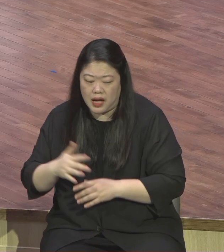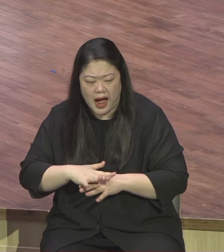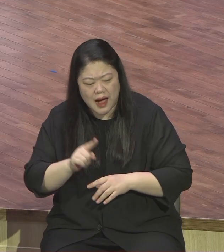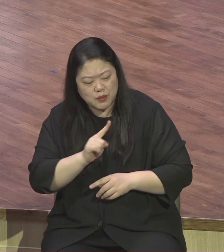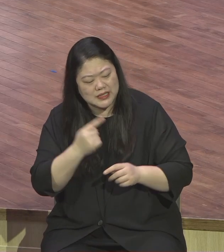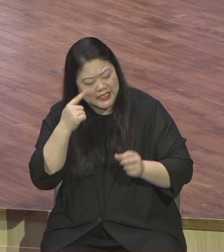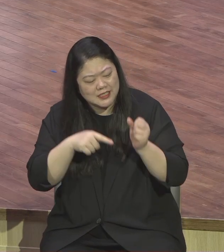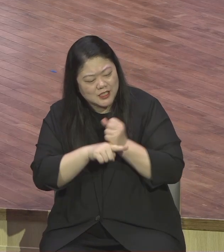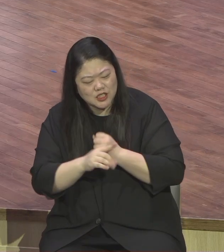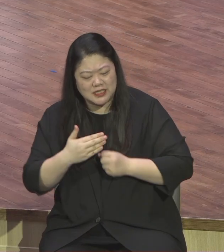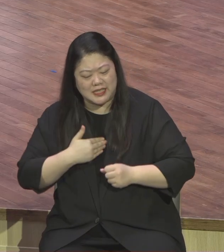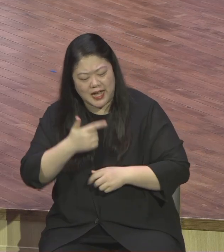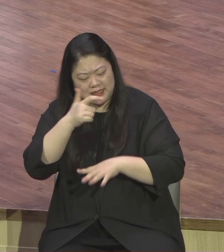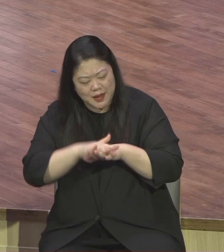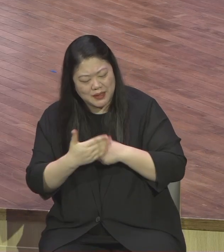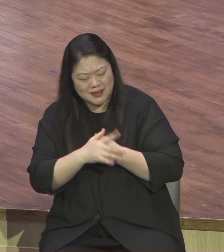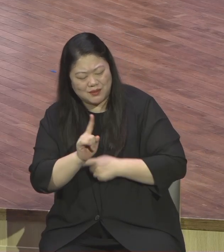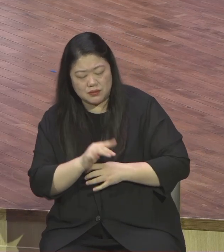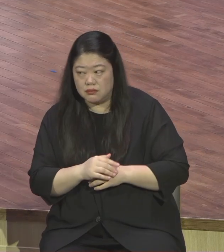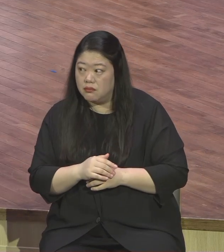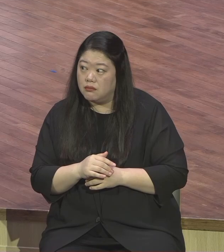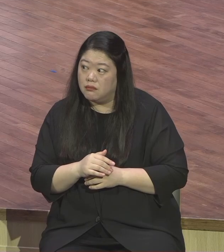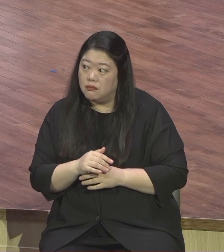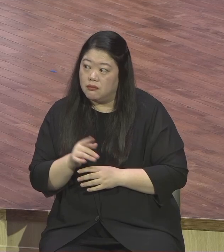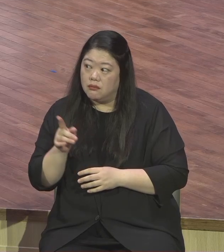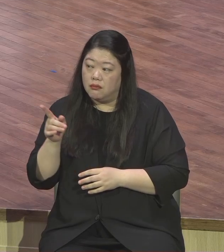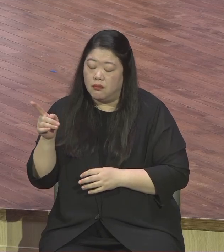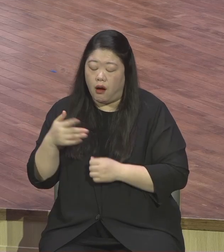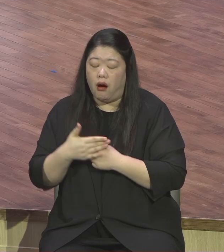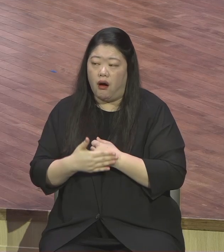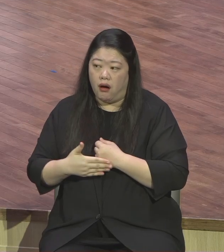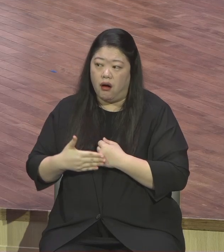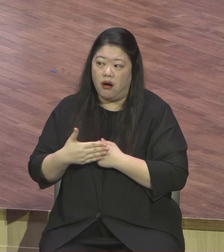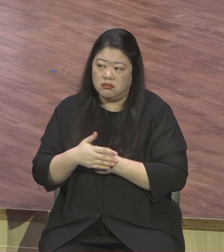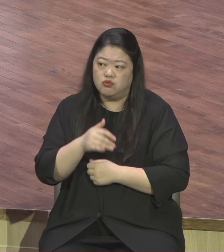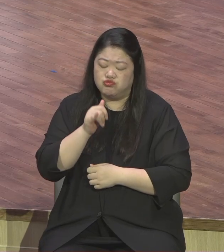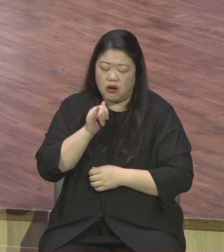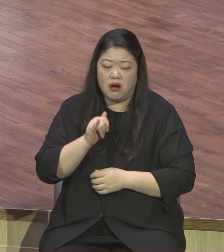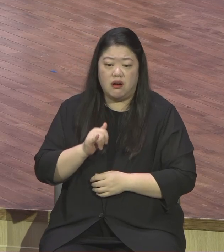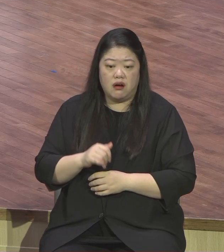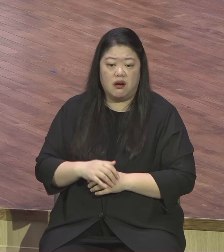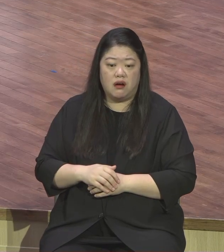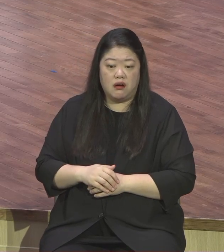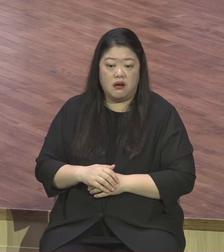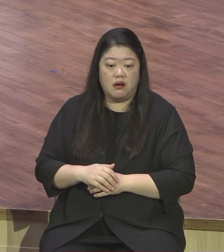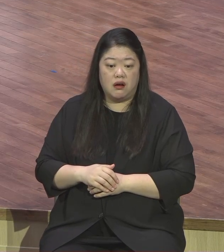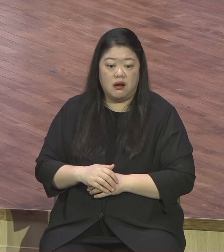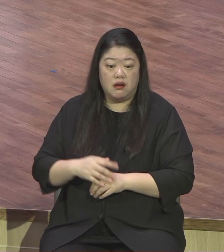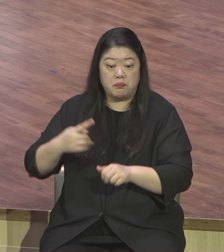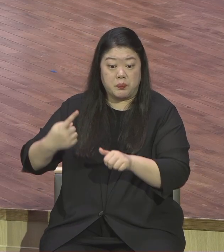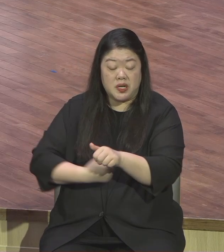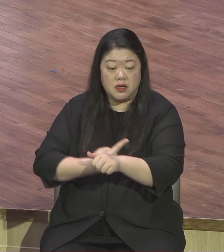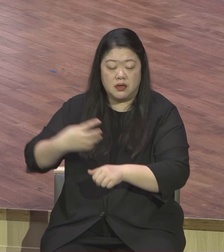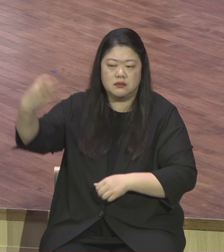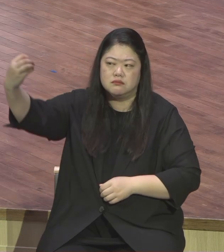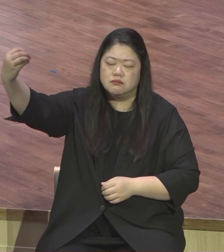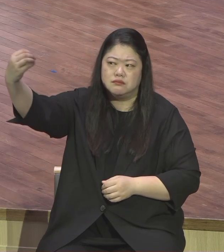모습이에요 우리는 빛의 사자들입니다 어둠이 아니라 빛이라고 세상에